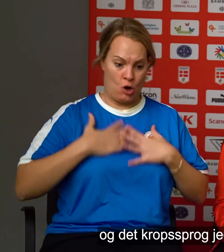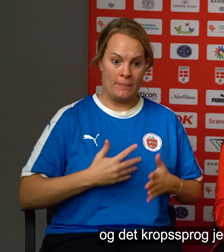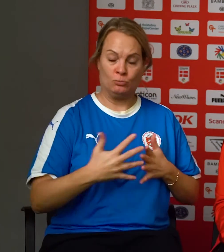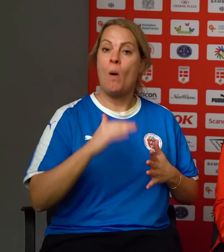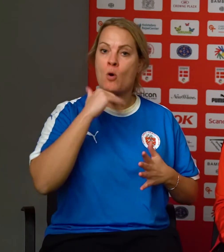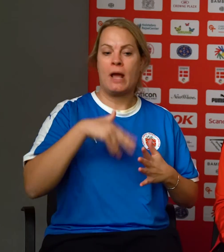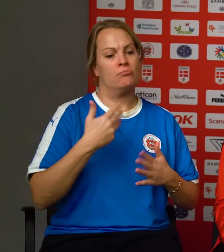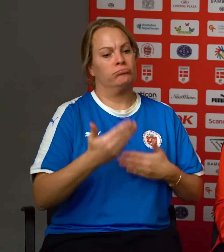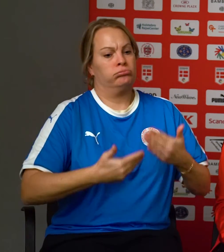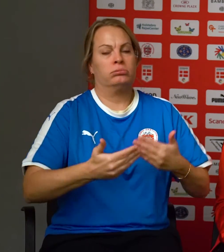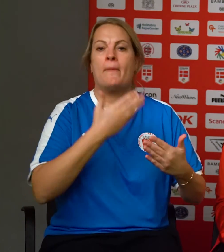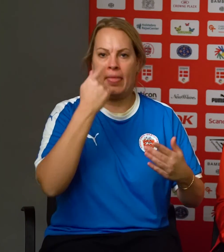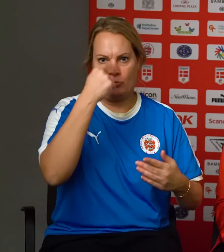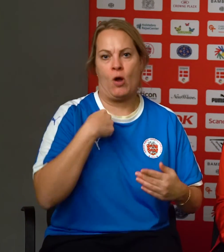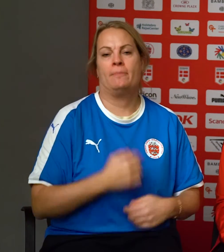kan bruge.